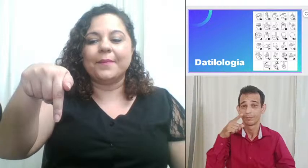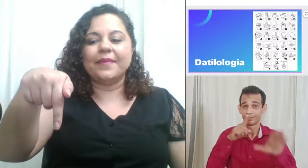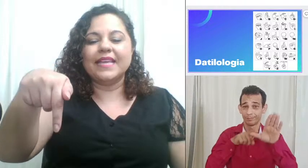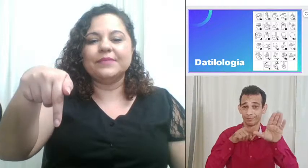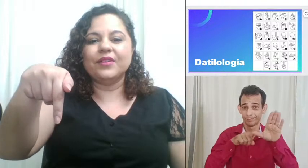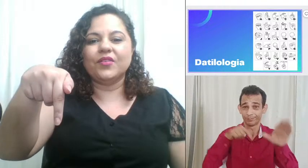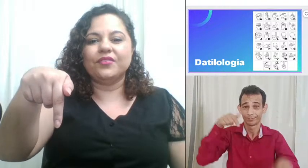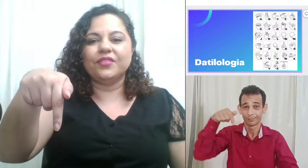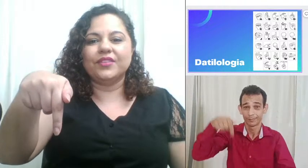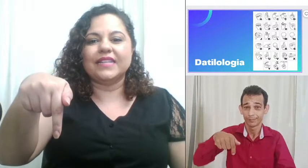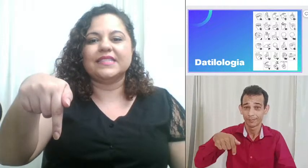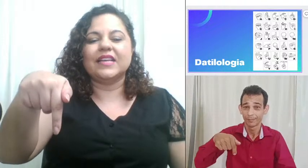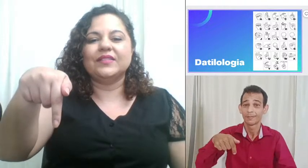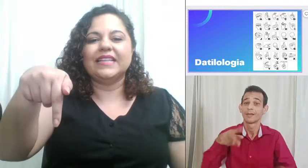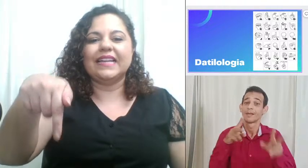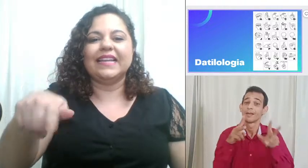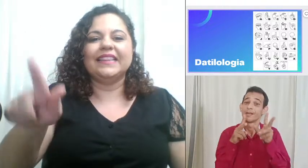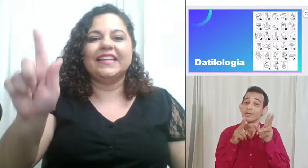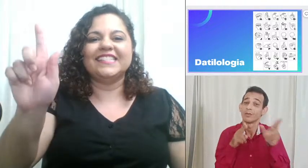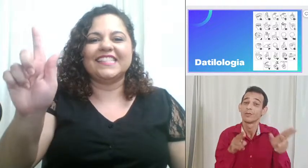mesma configuração da letra G